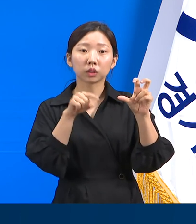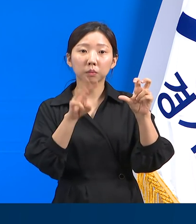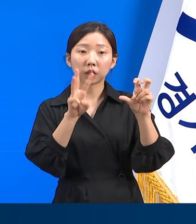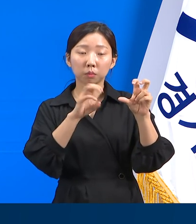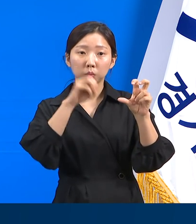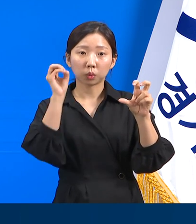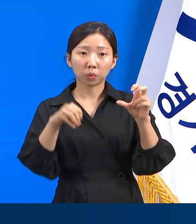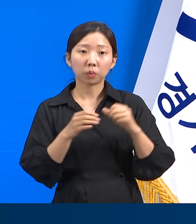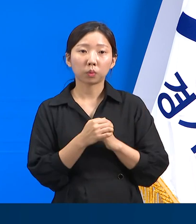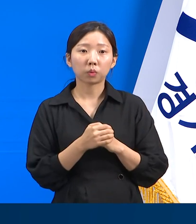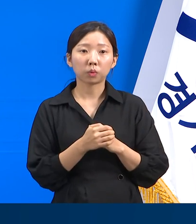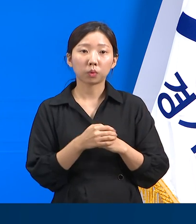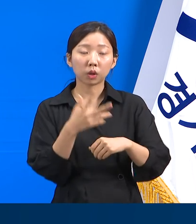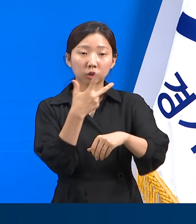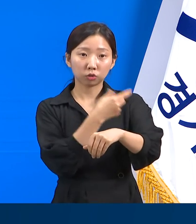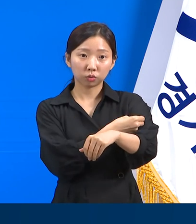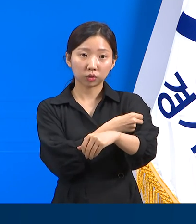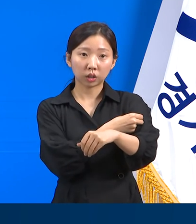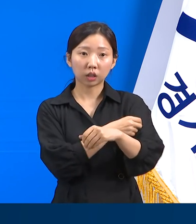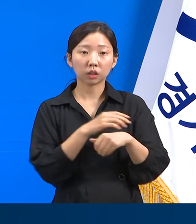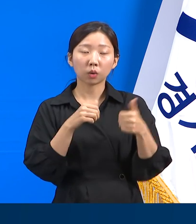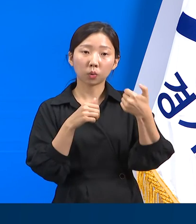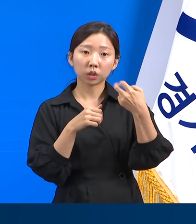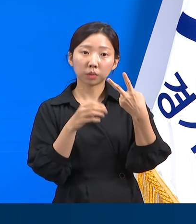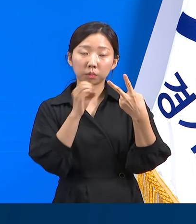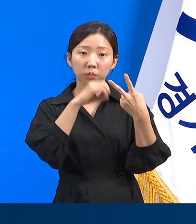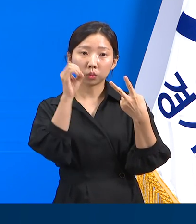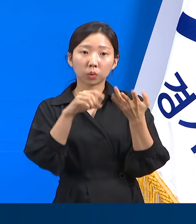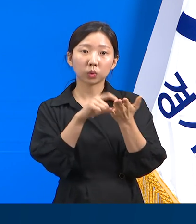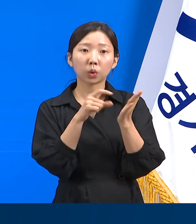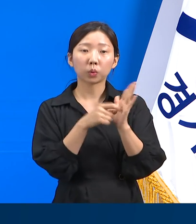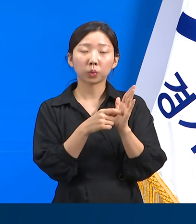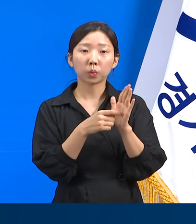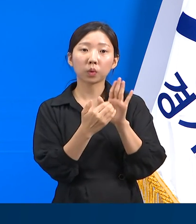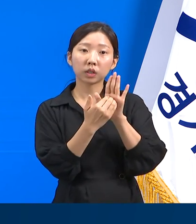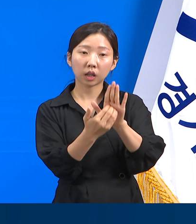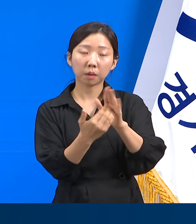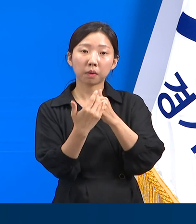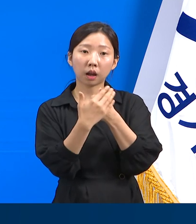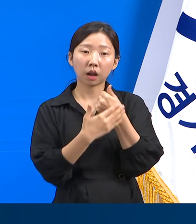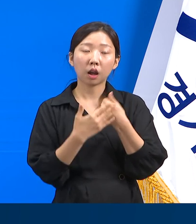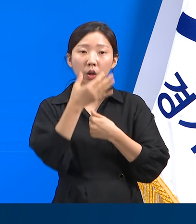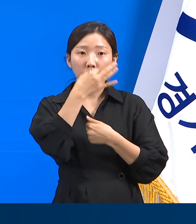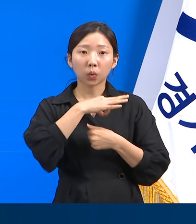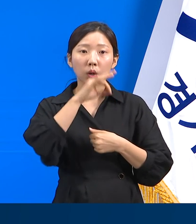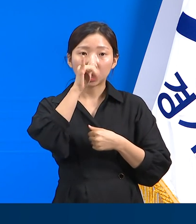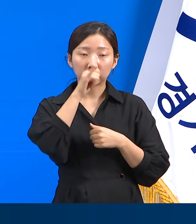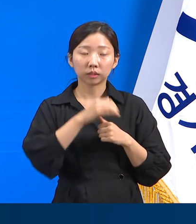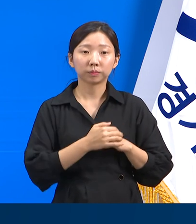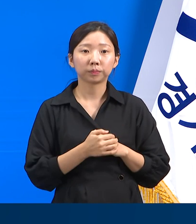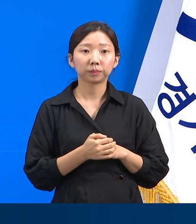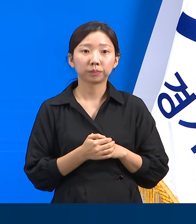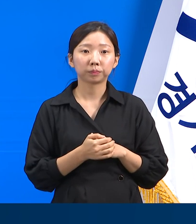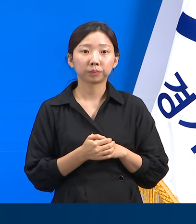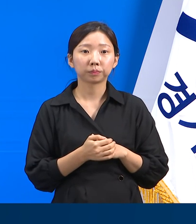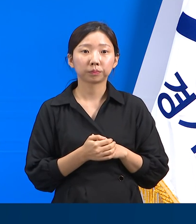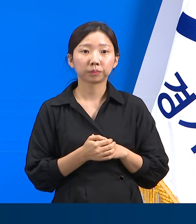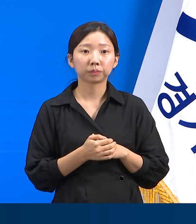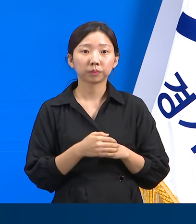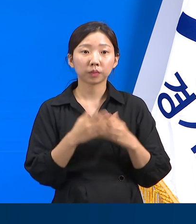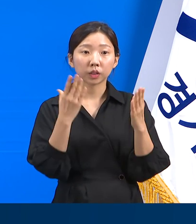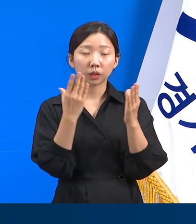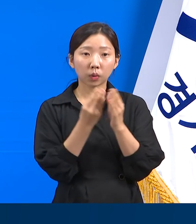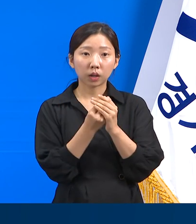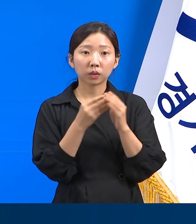백신 접종으로 인해 약 52% 정도의 예방 효과가 있는 것으로 분석되었습니다. 접종